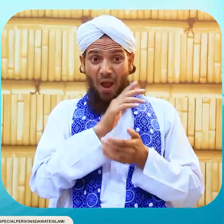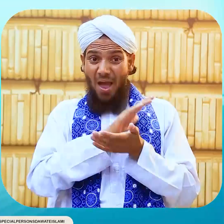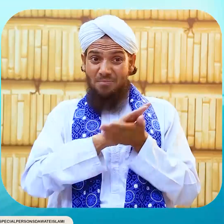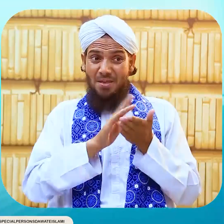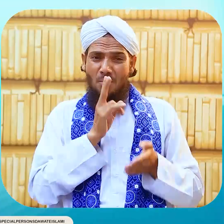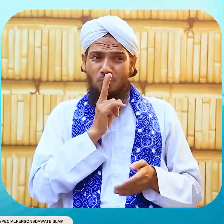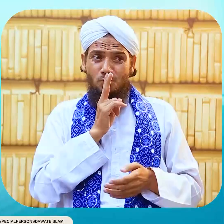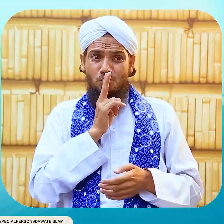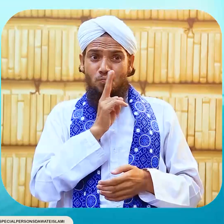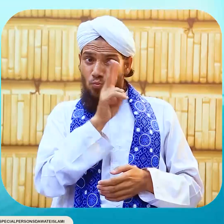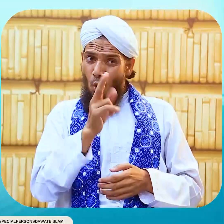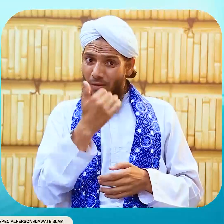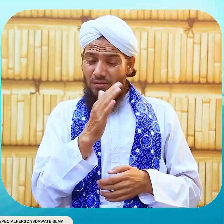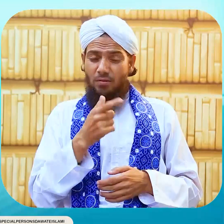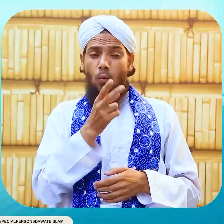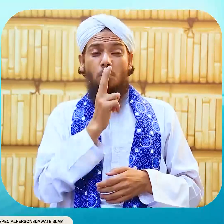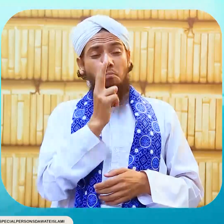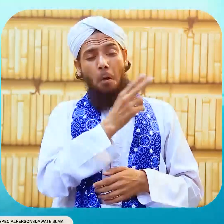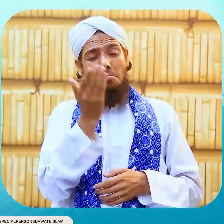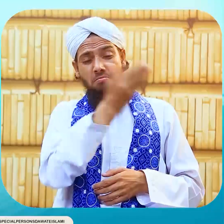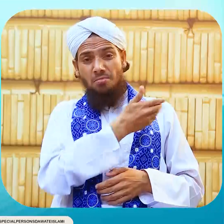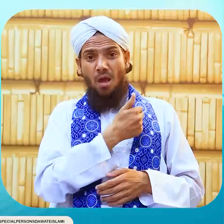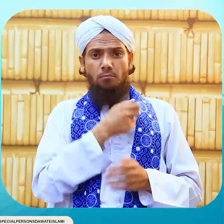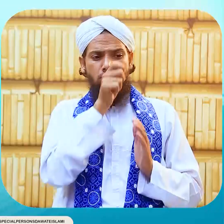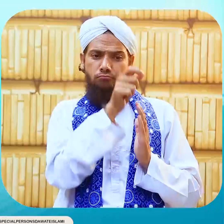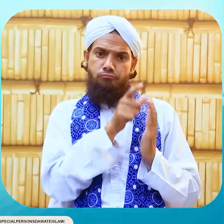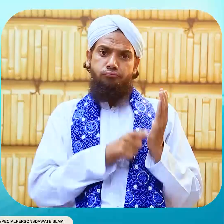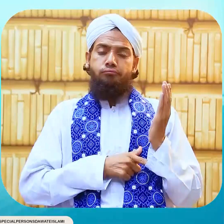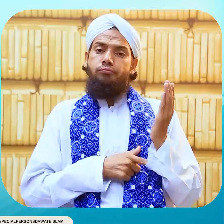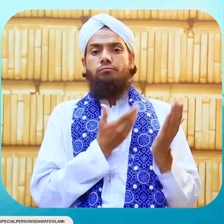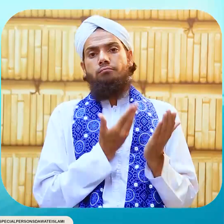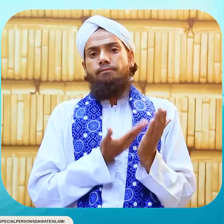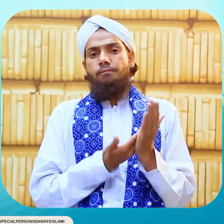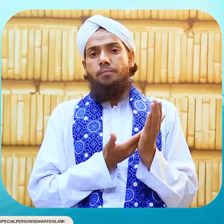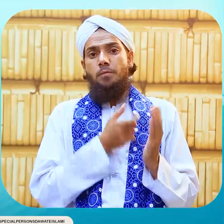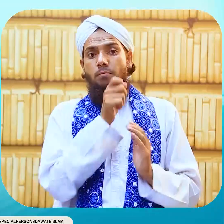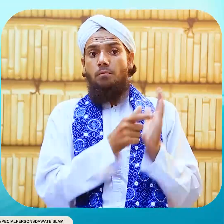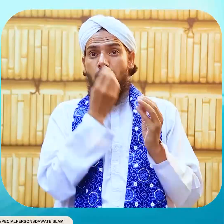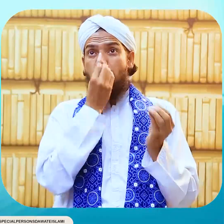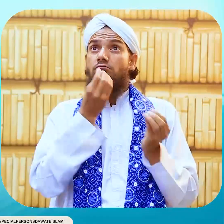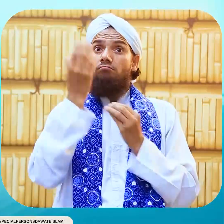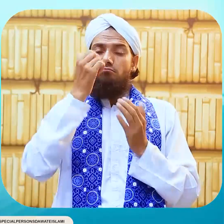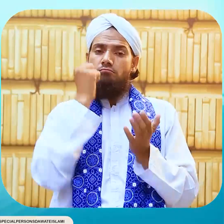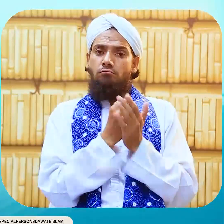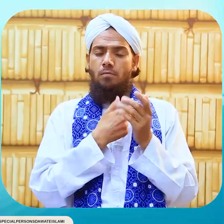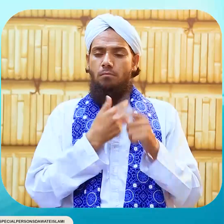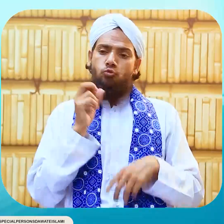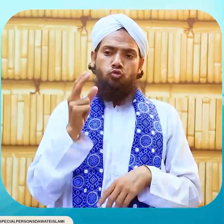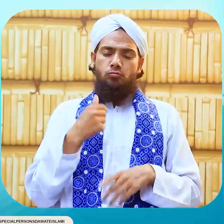کہ ان کے پاس جا کر انہیں کہنا ایک دستاویز لکھ کر دے دیں کہ آپ نے ہمارے لئے جنت میں گھر خرید آیا یہ شخص آیا حضرت حبیب عجمی سے